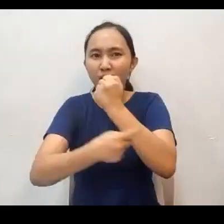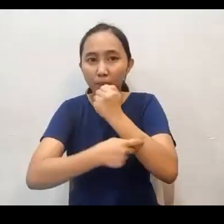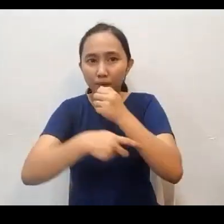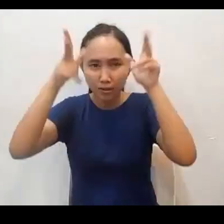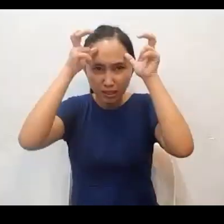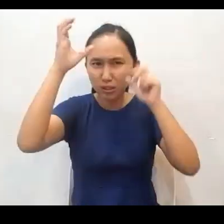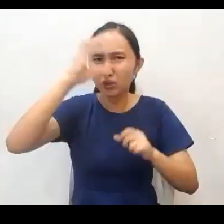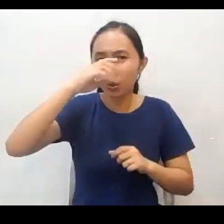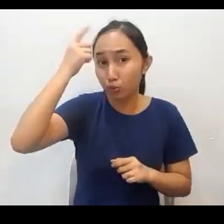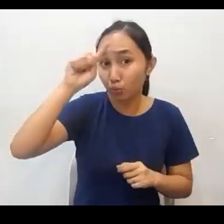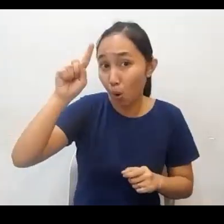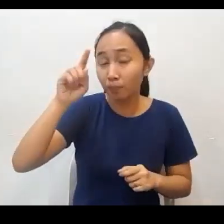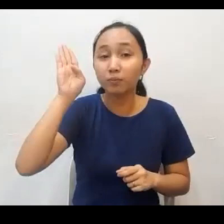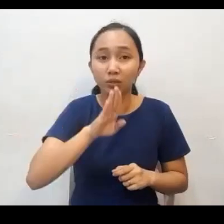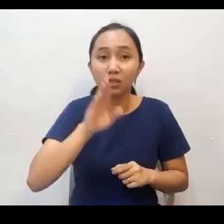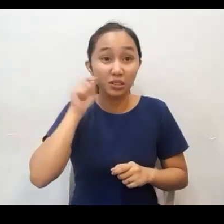kaya